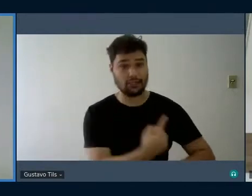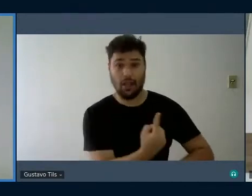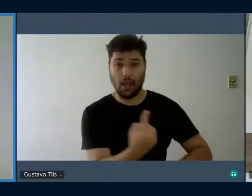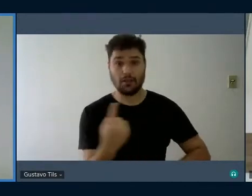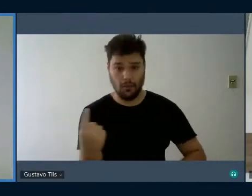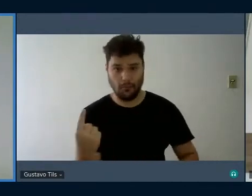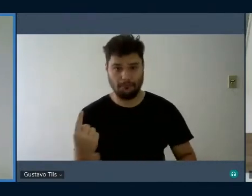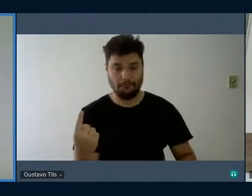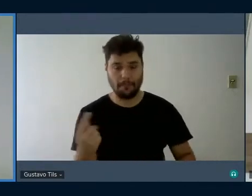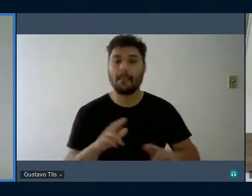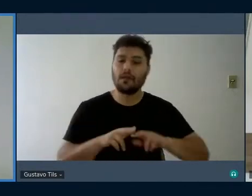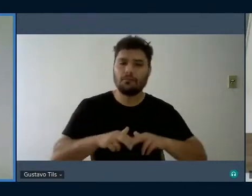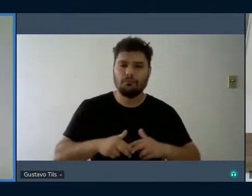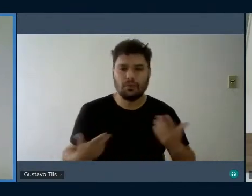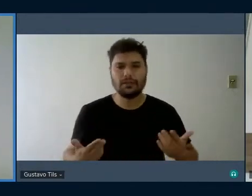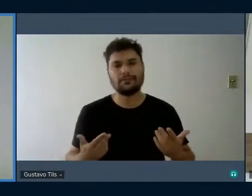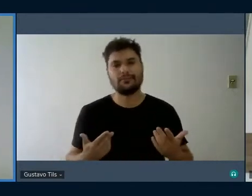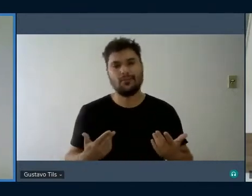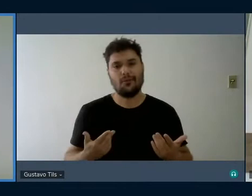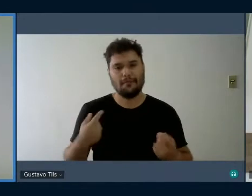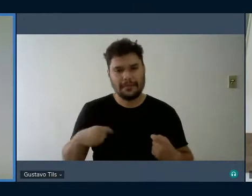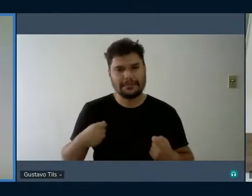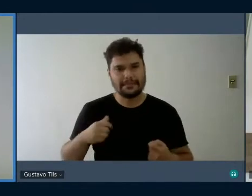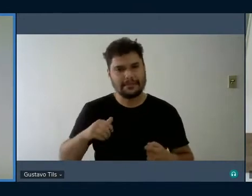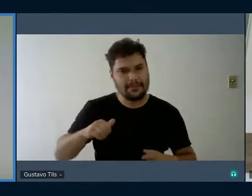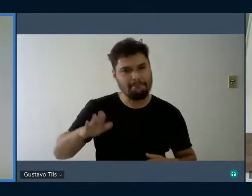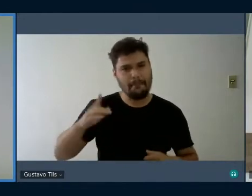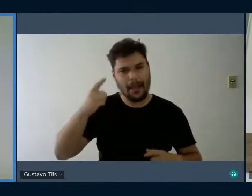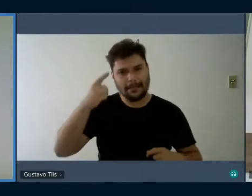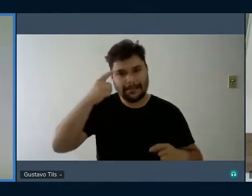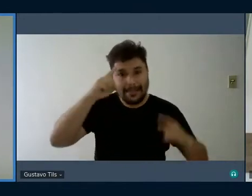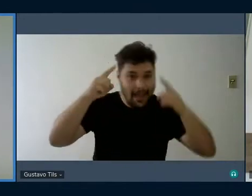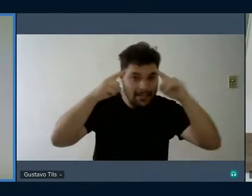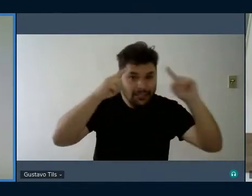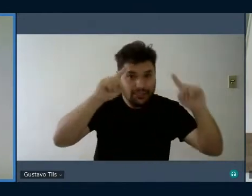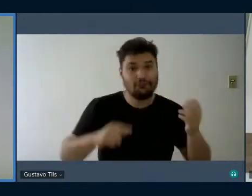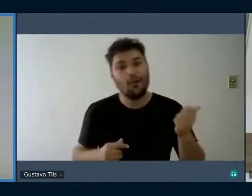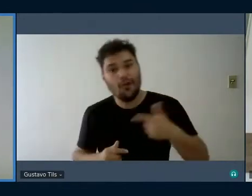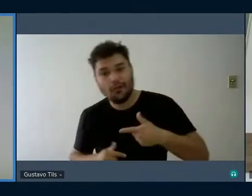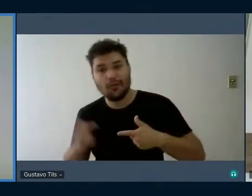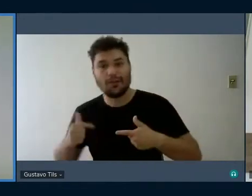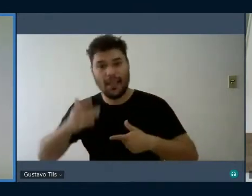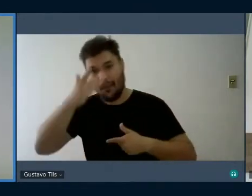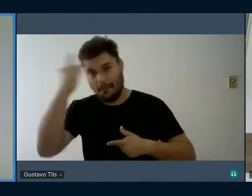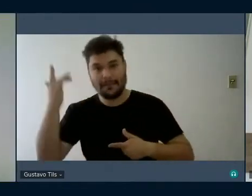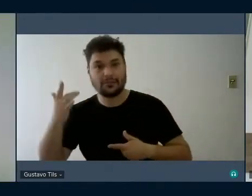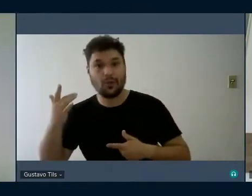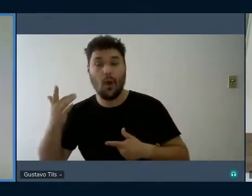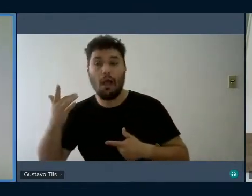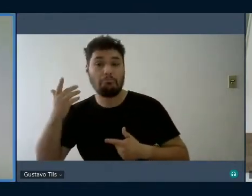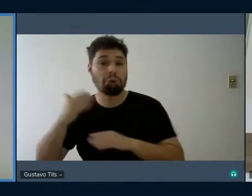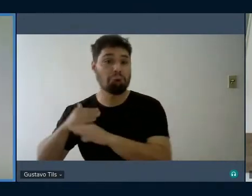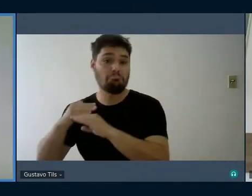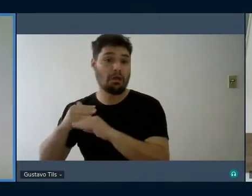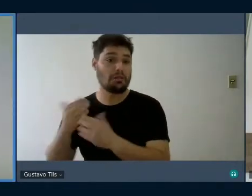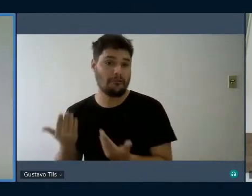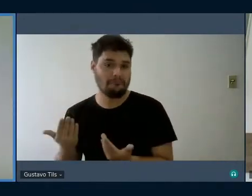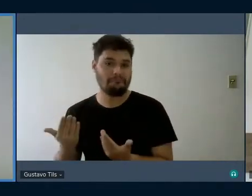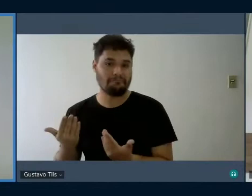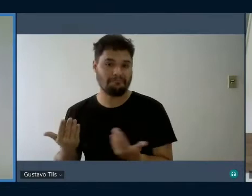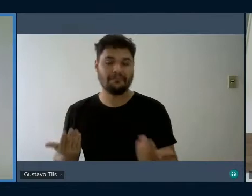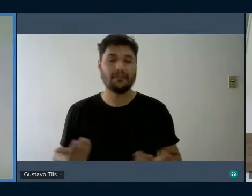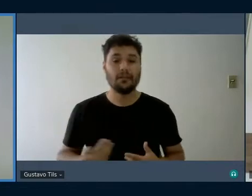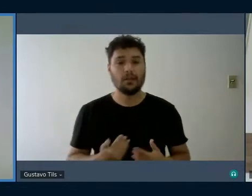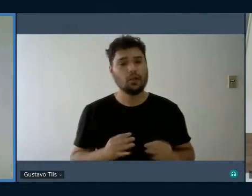vista, pode ser até mais criativo do que alguém que se desenvolva tipicamente. Todos podem se